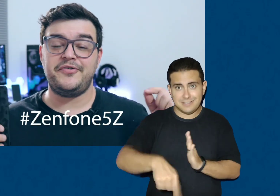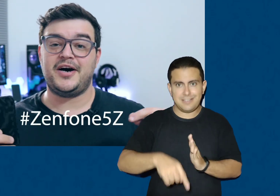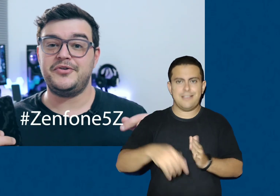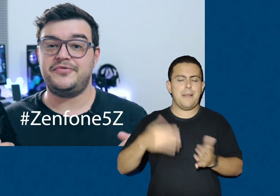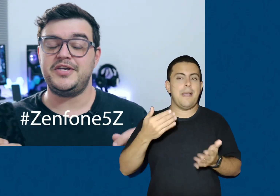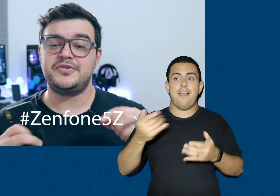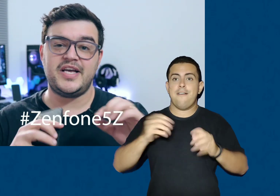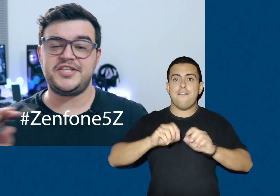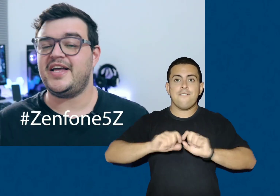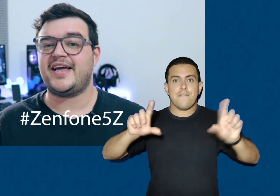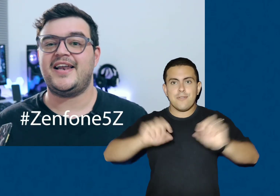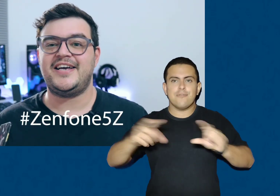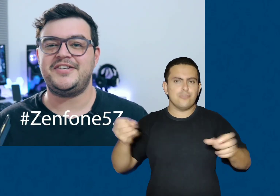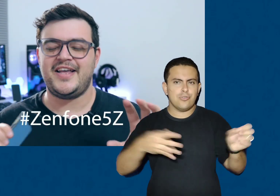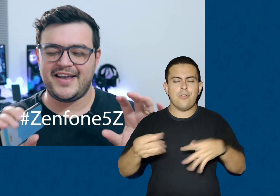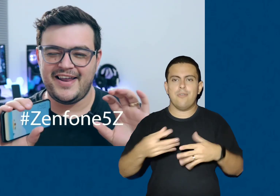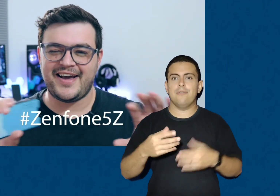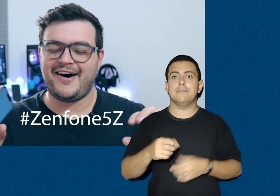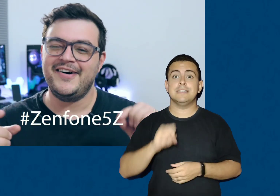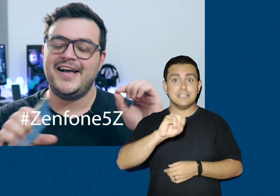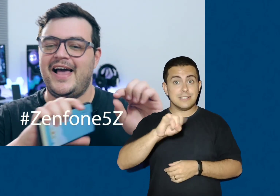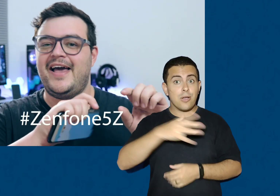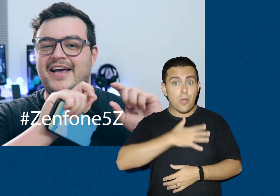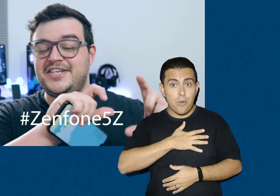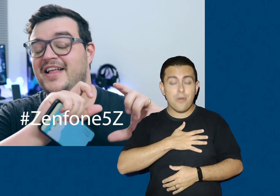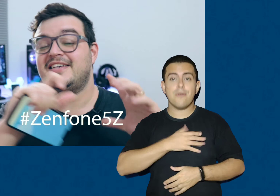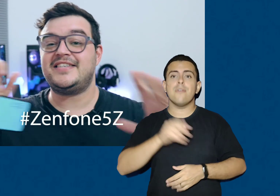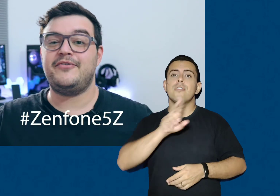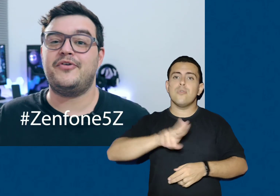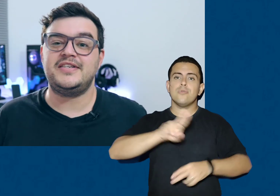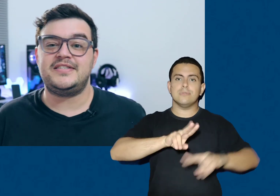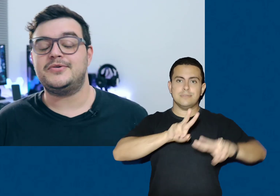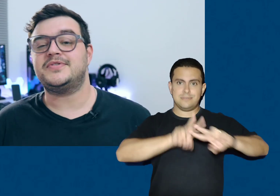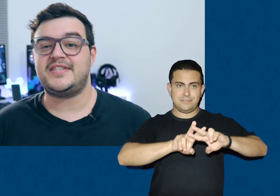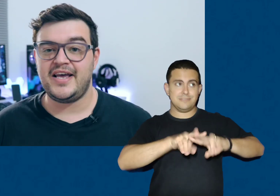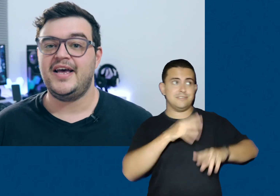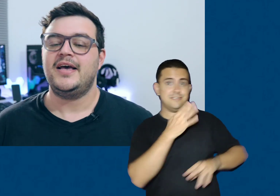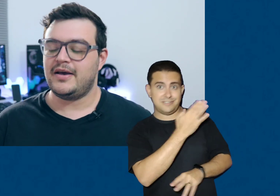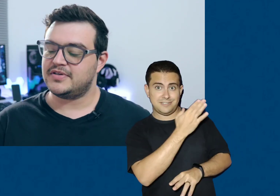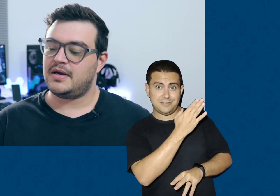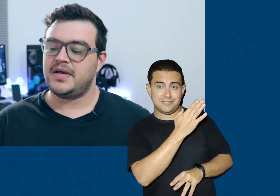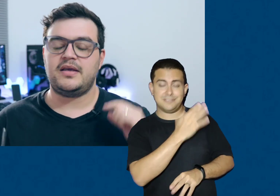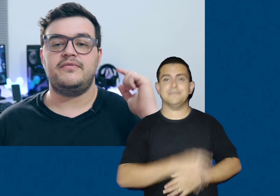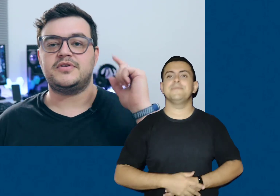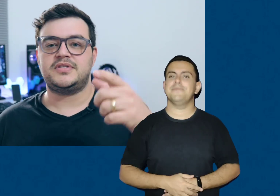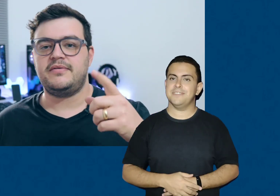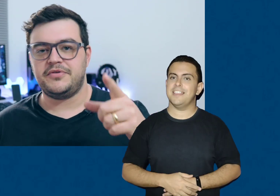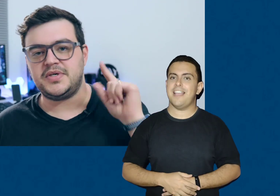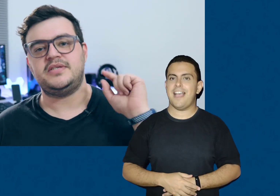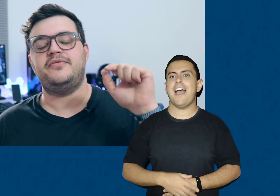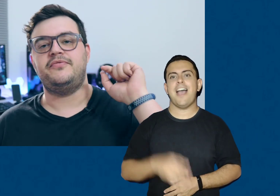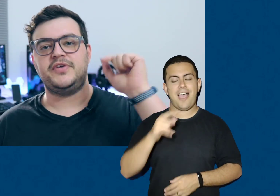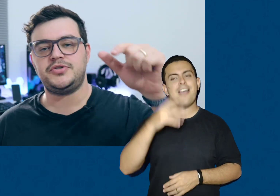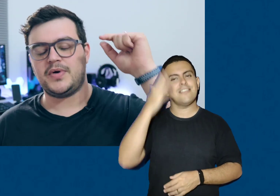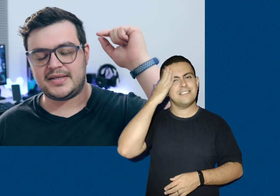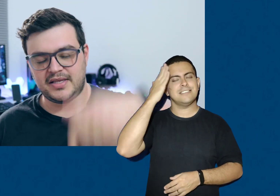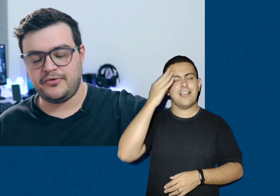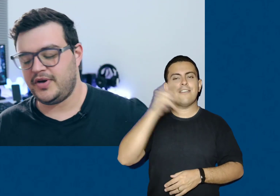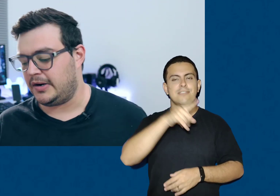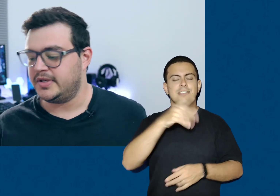o final do vídeo, deixa aí aquela hashtag legal, hashtag Zenfone 5Z, que eu vou saber que você viu esse vídeo até o final.